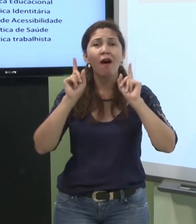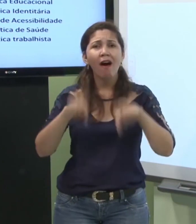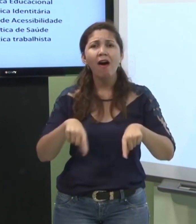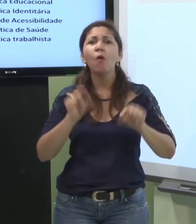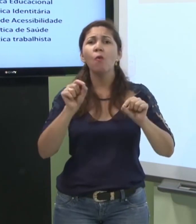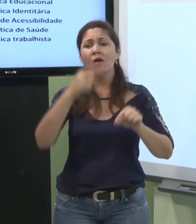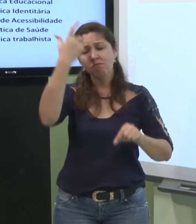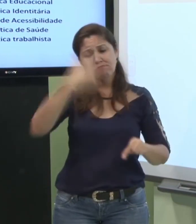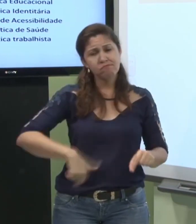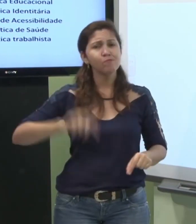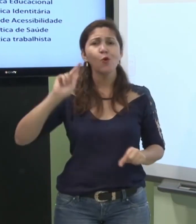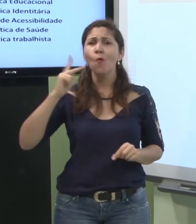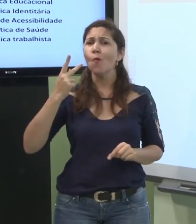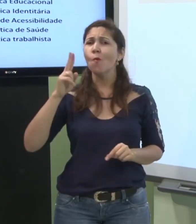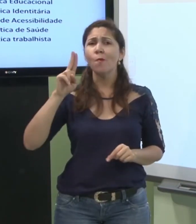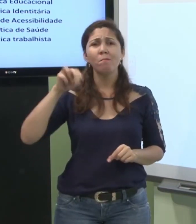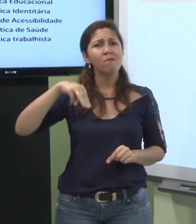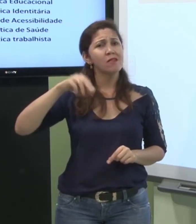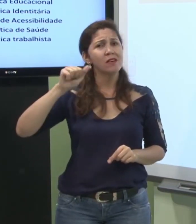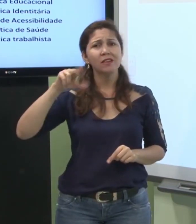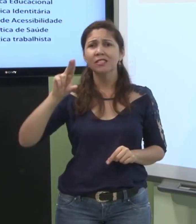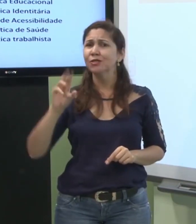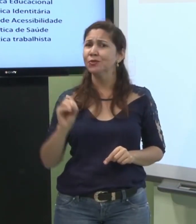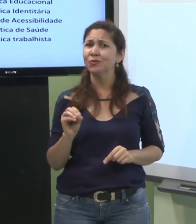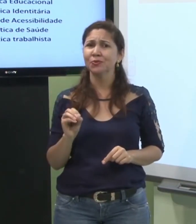todos somos humanos